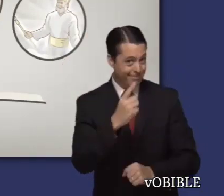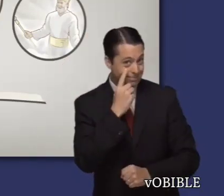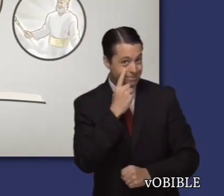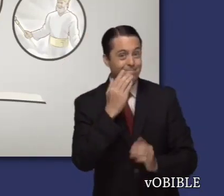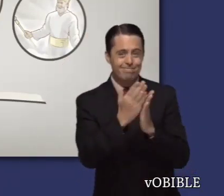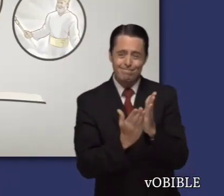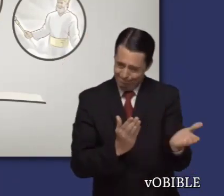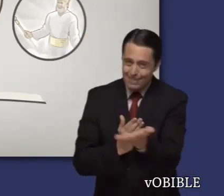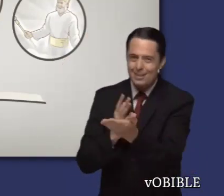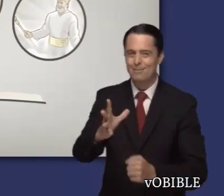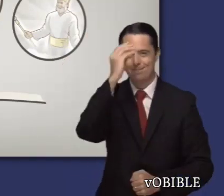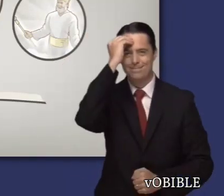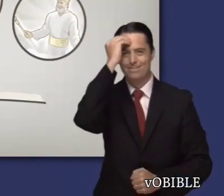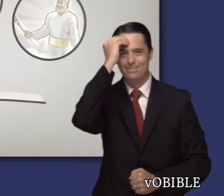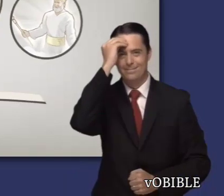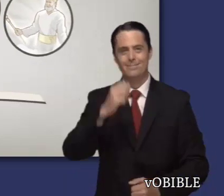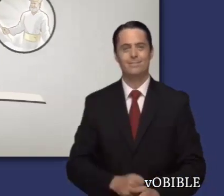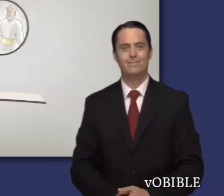predicación del reino de Dios.